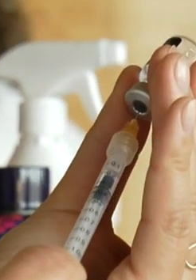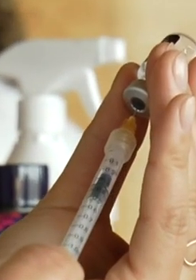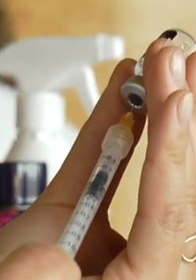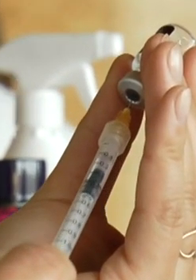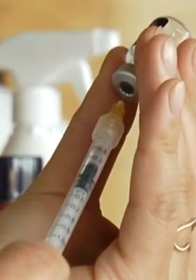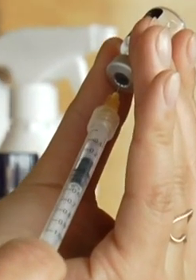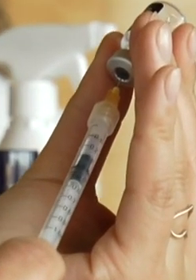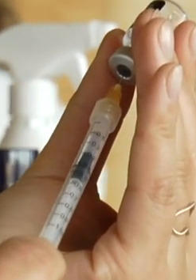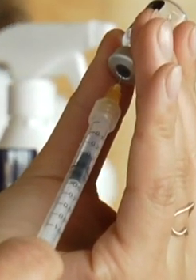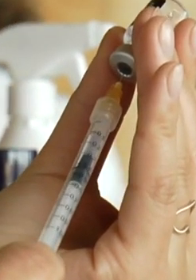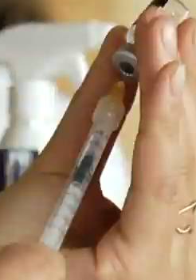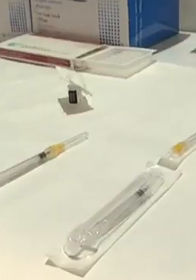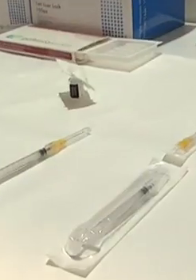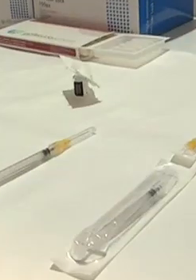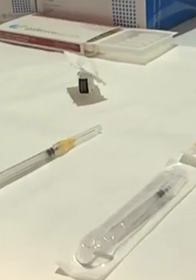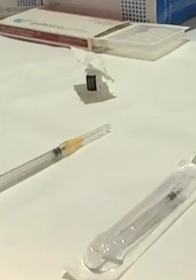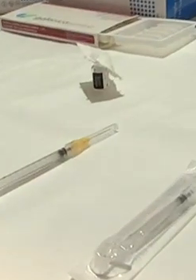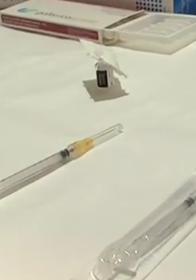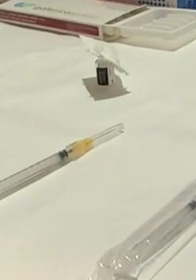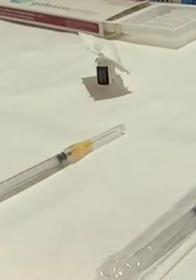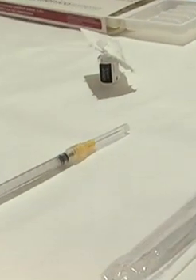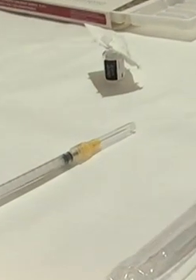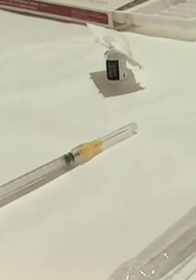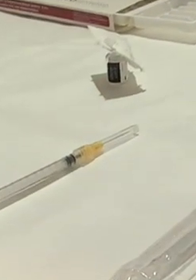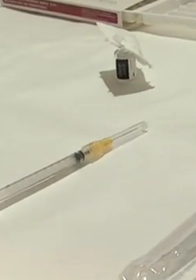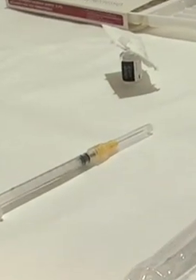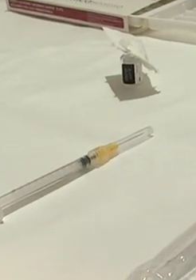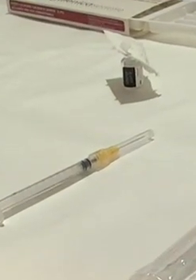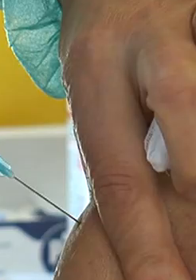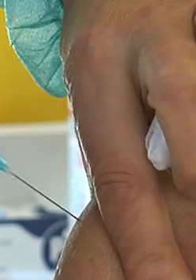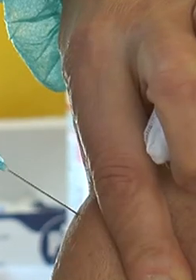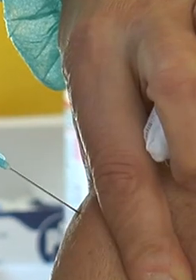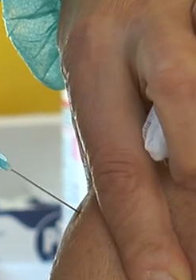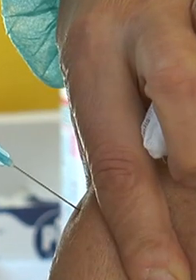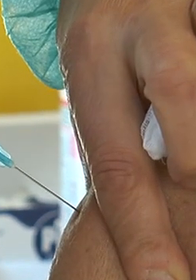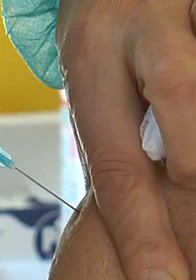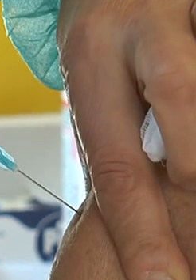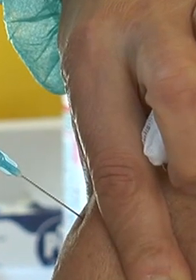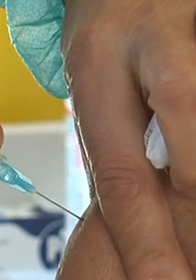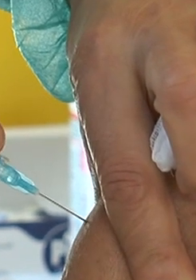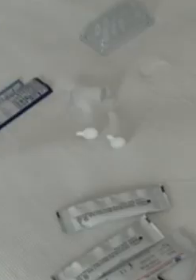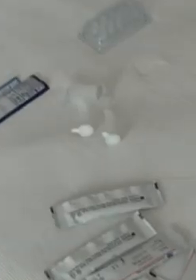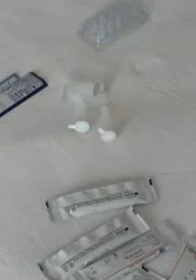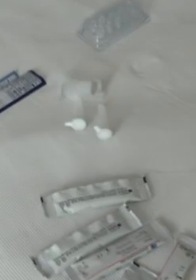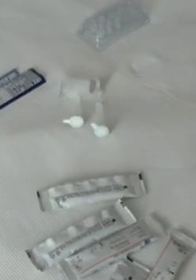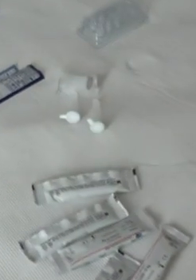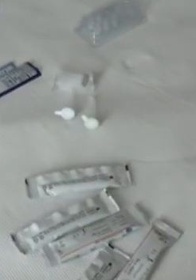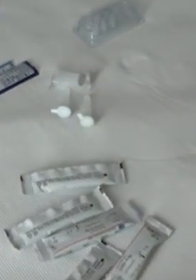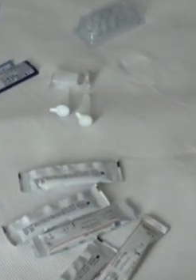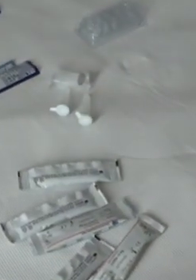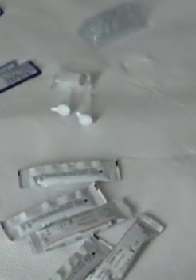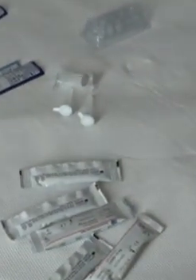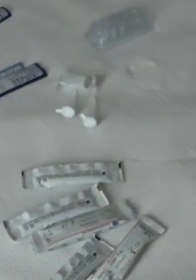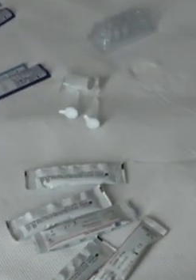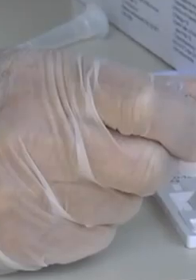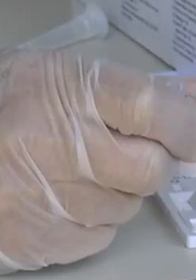fondamento scientifico, anche perché la copertura vaccinale effettiva sia solo dopo due settimane dall'inoculazione della seconda dose. Altro fronte è quello della